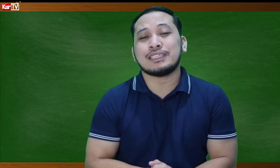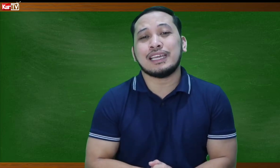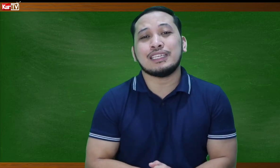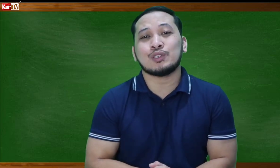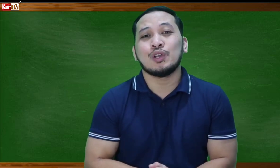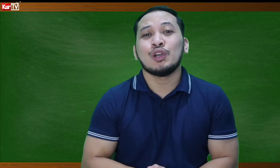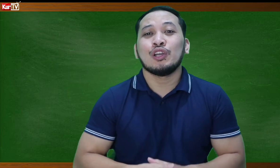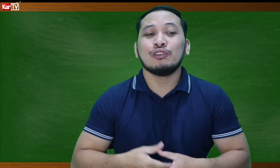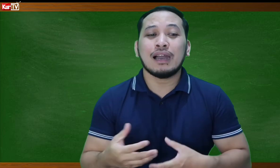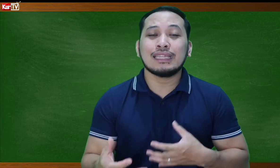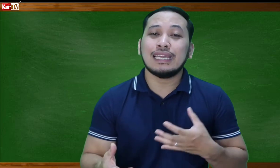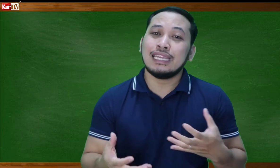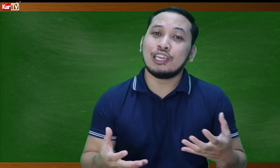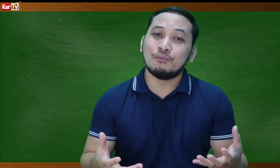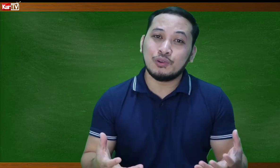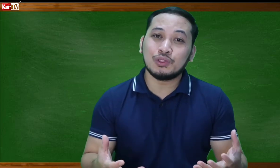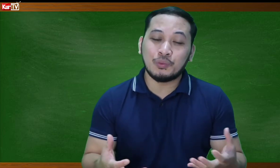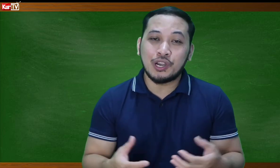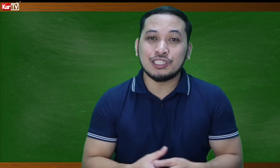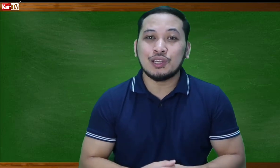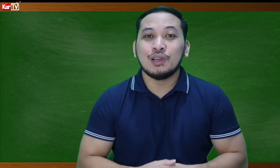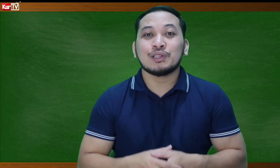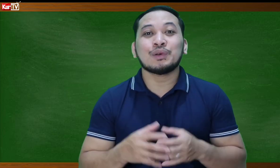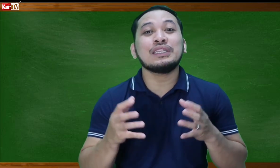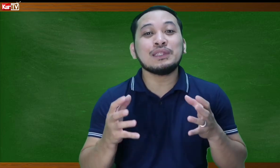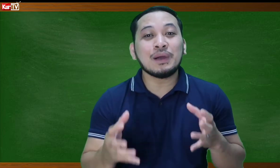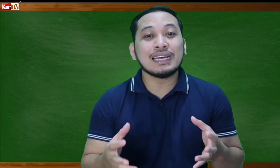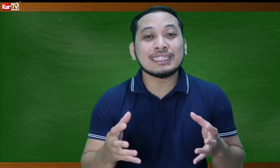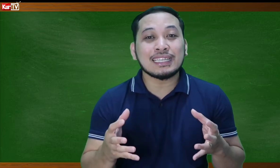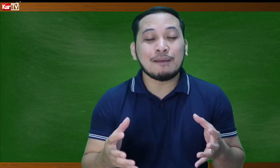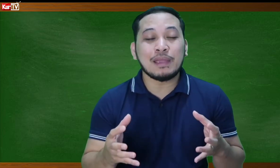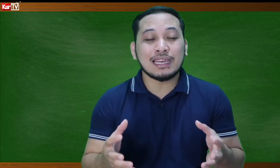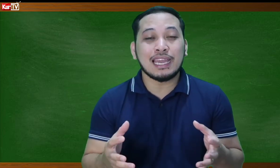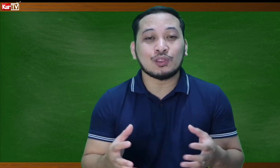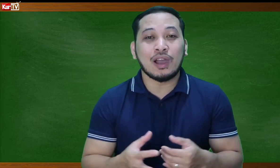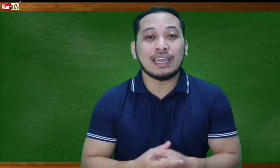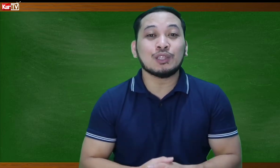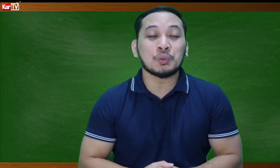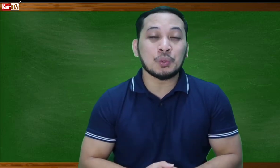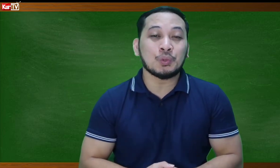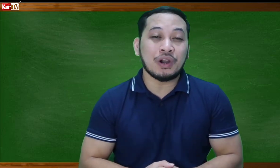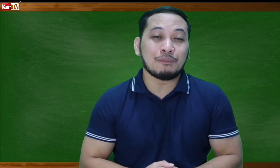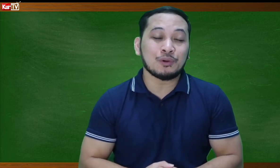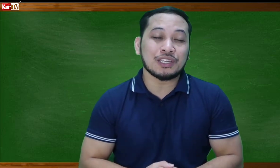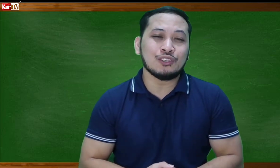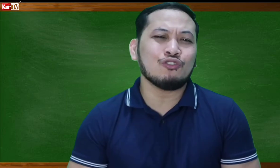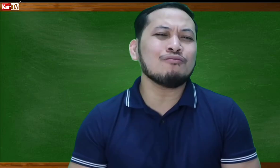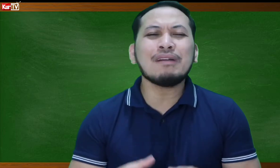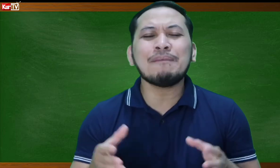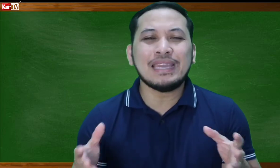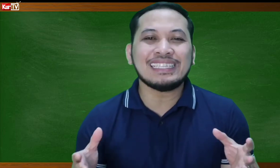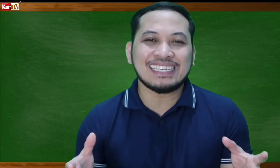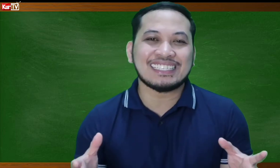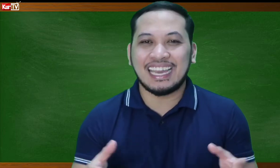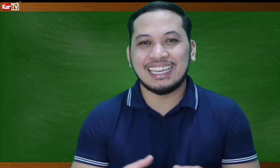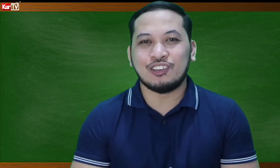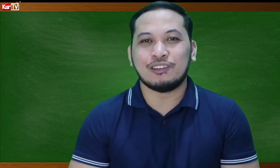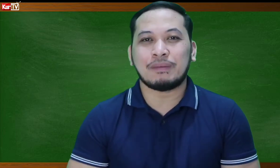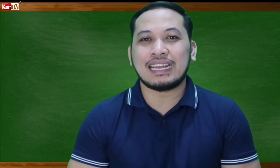isenyo yung mga daily commute words. So, dito nga sa topic na ito ay ituturo ko nga po sa inyo yung mga basic sign na yun para